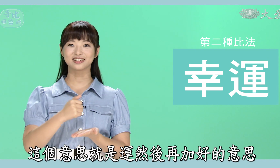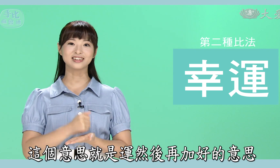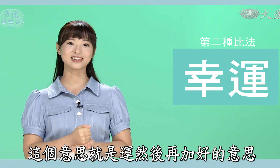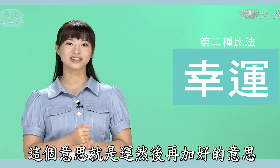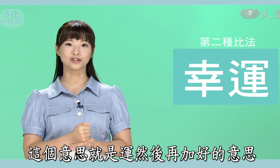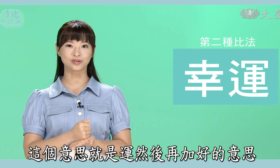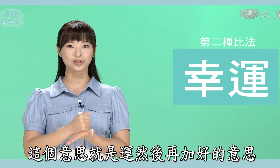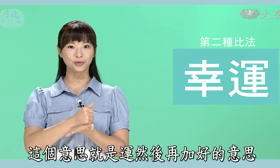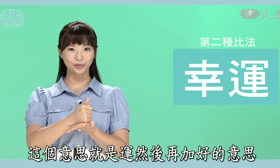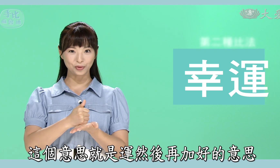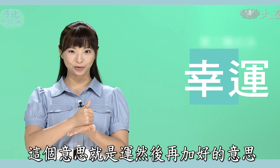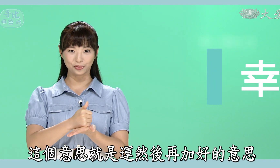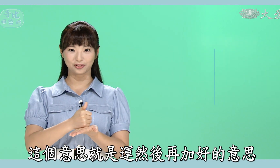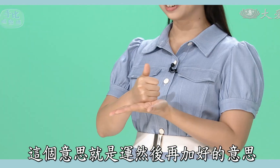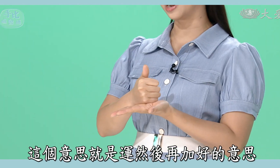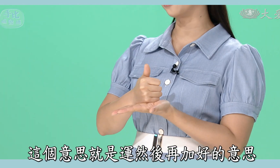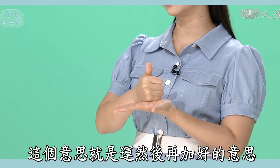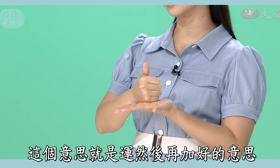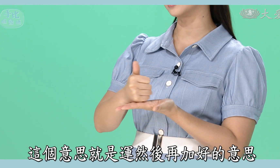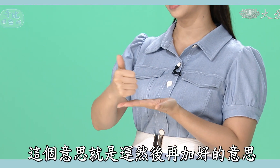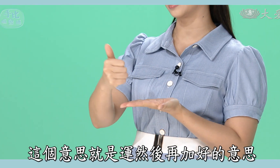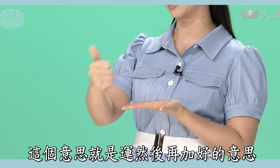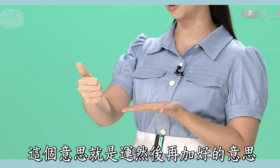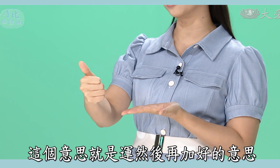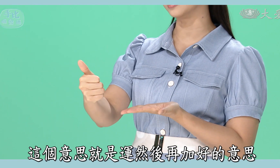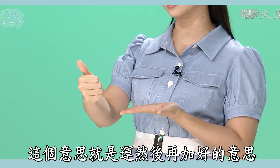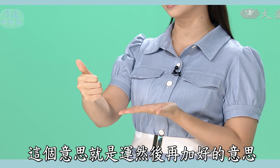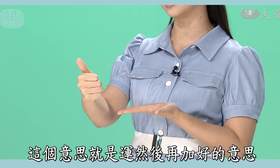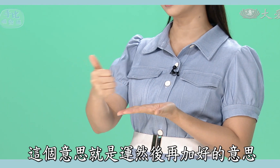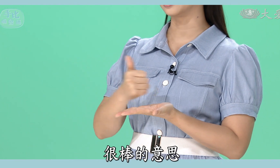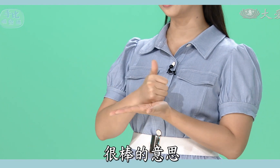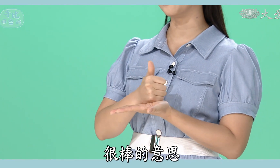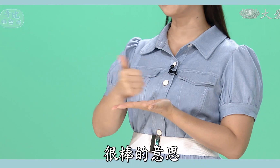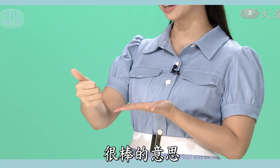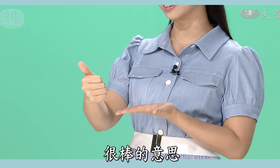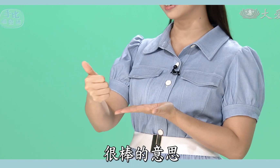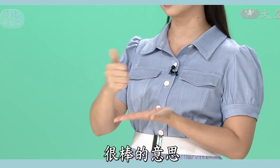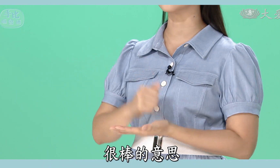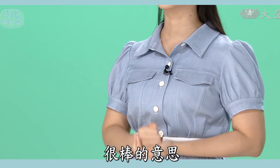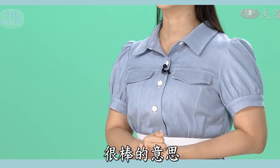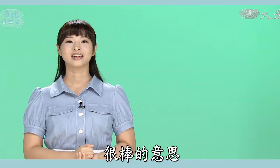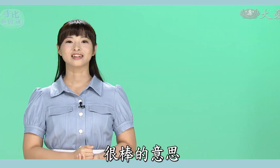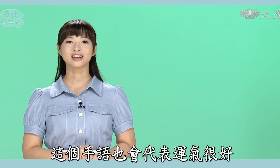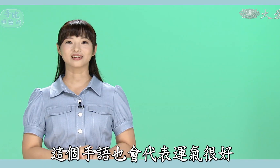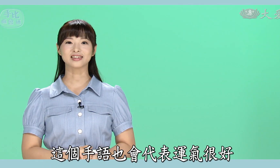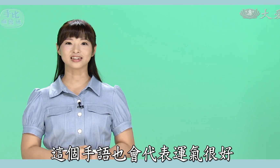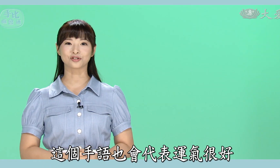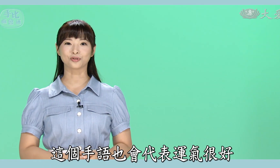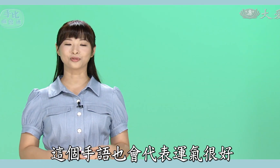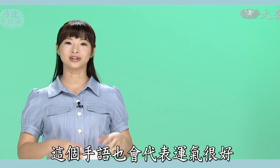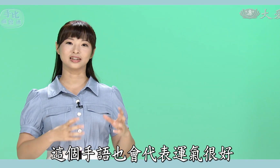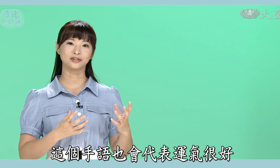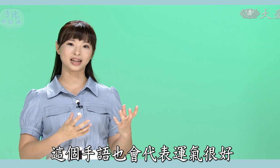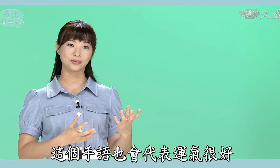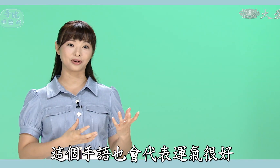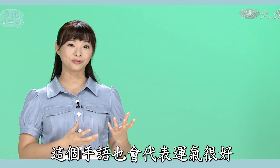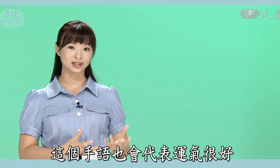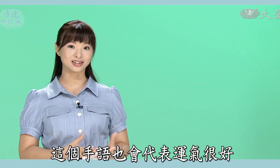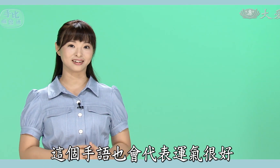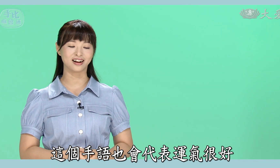意思呢就是运然后再加好的意思很棒的意思那这个手语呢也会代表运气很好